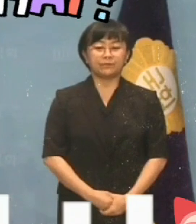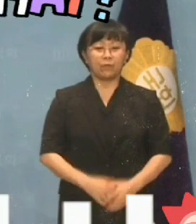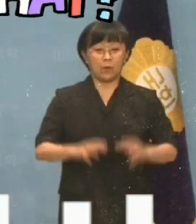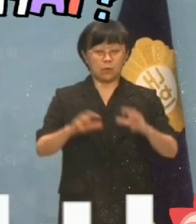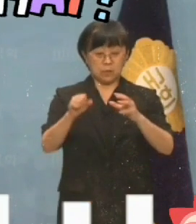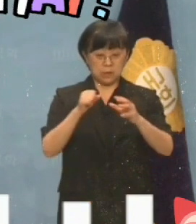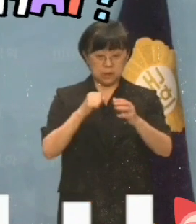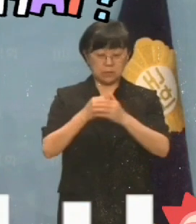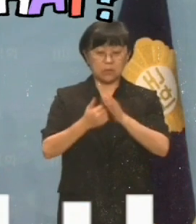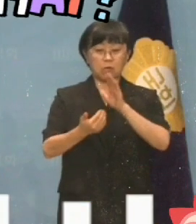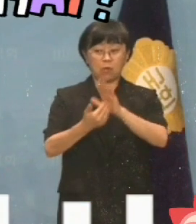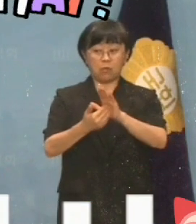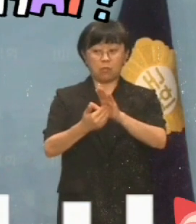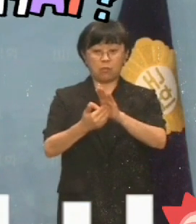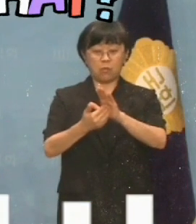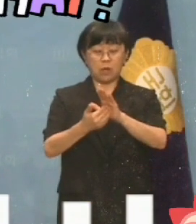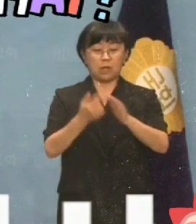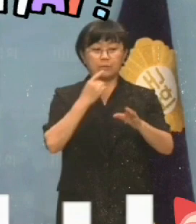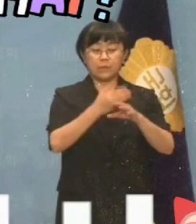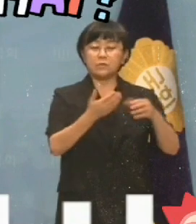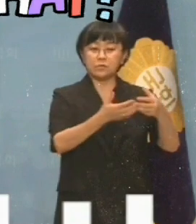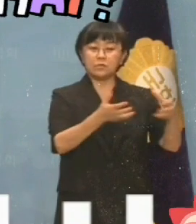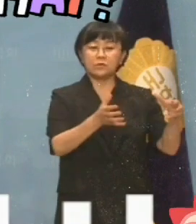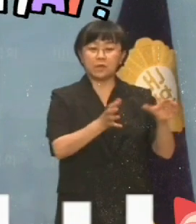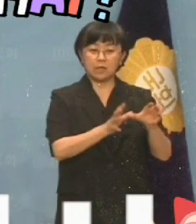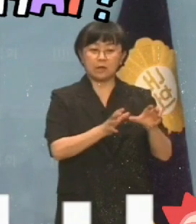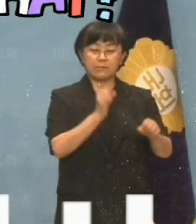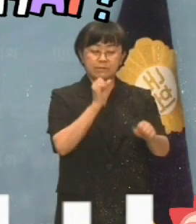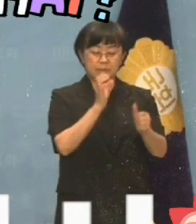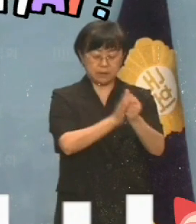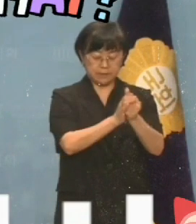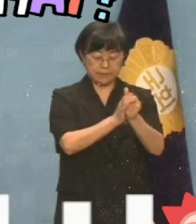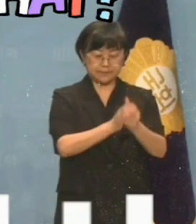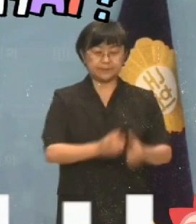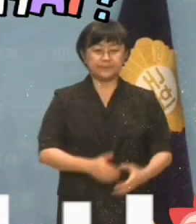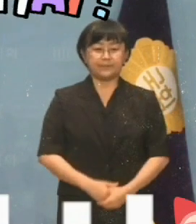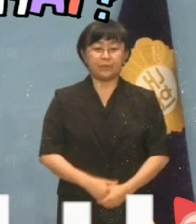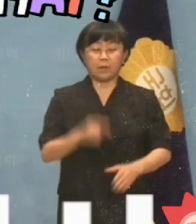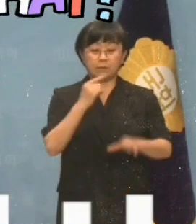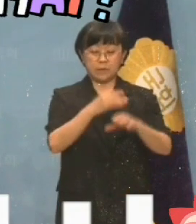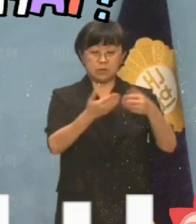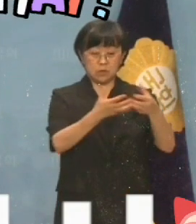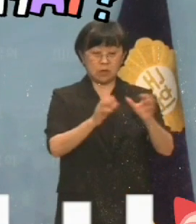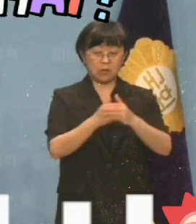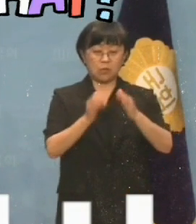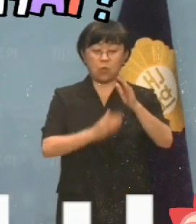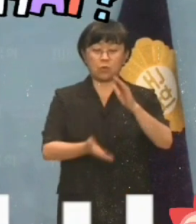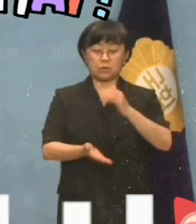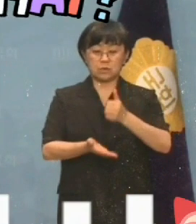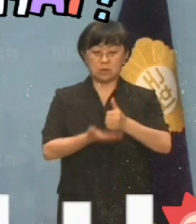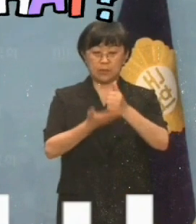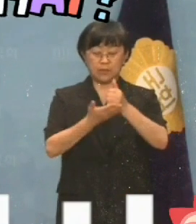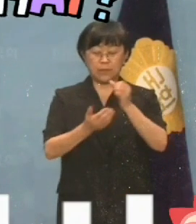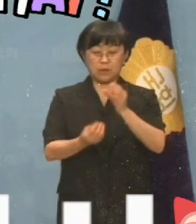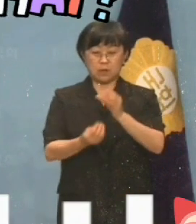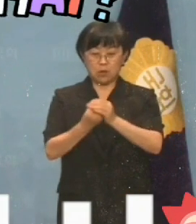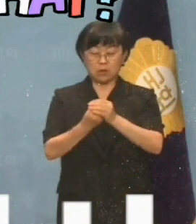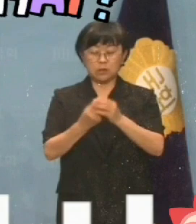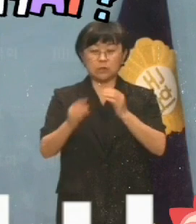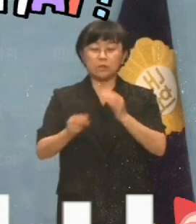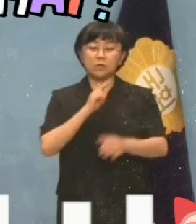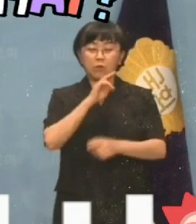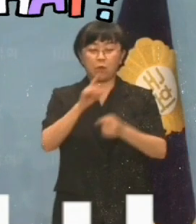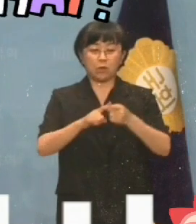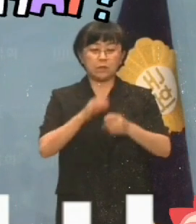국민의힘이 거부한다면 더불어민주당이 하겠습니다. 더불어민주당은 공천헌금진상조사단을